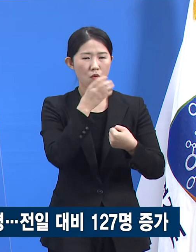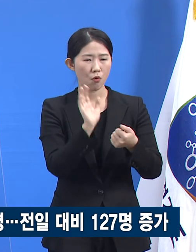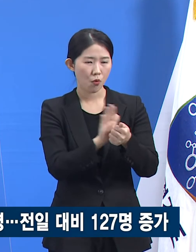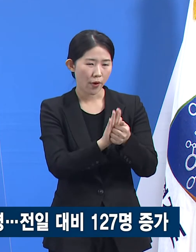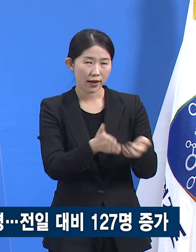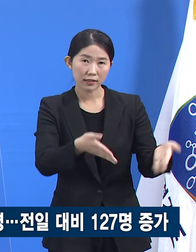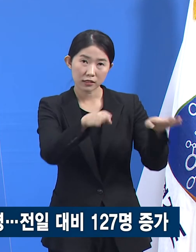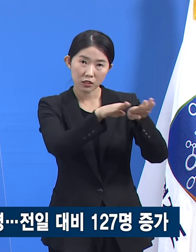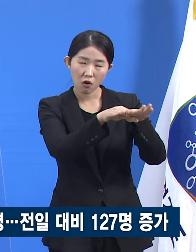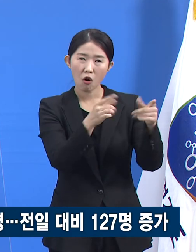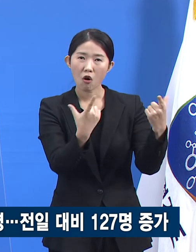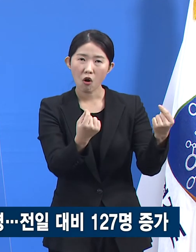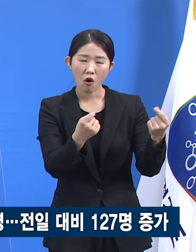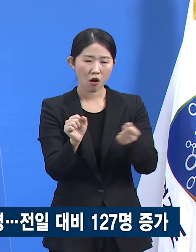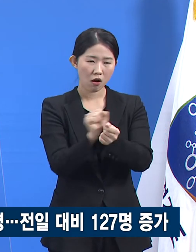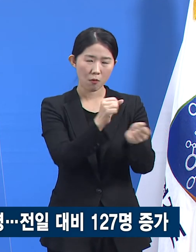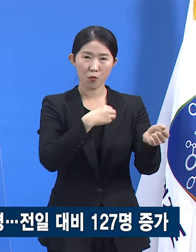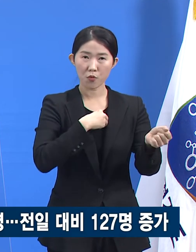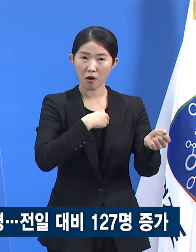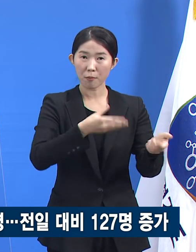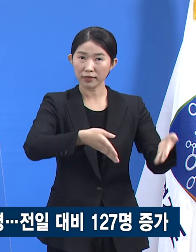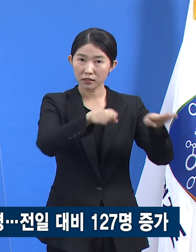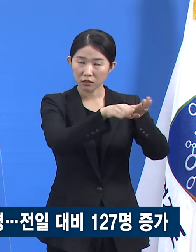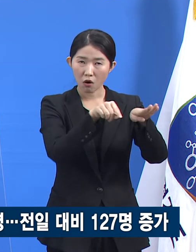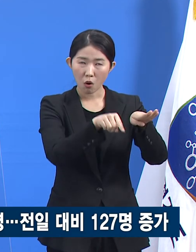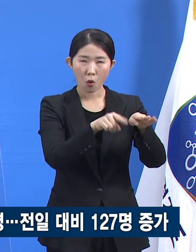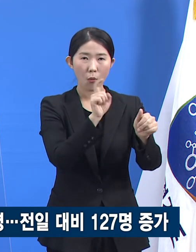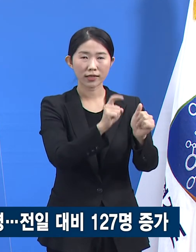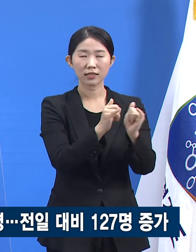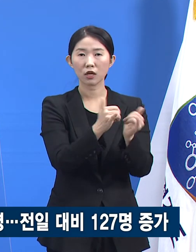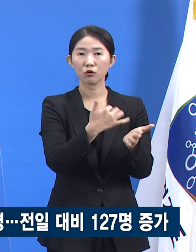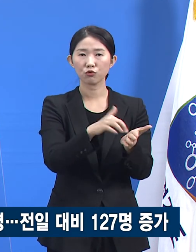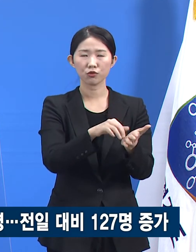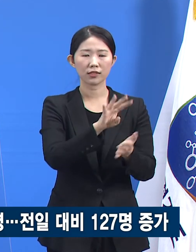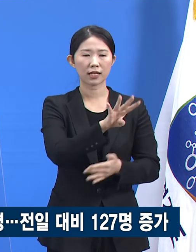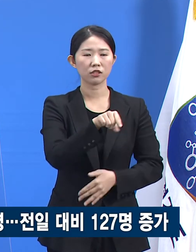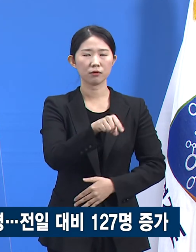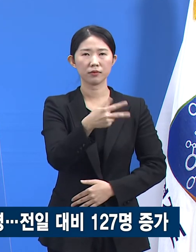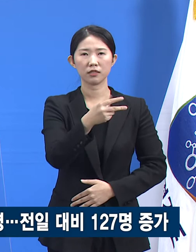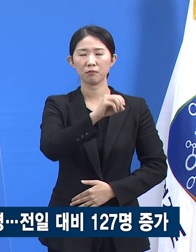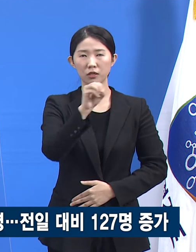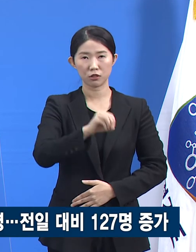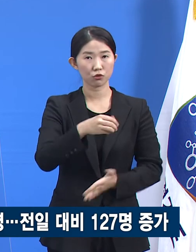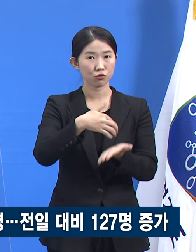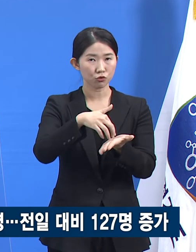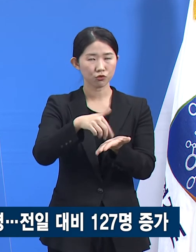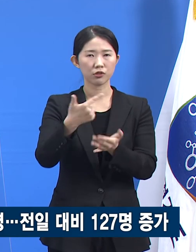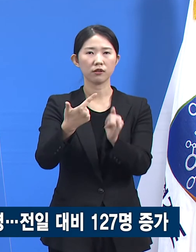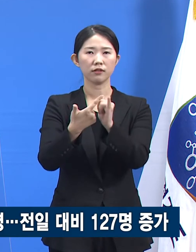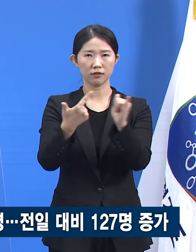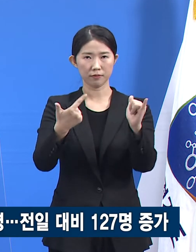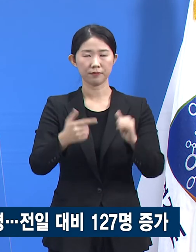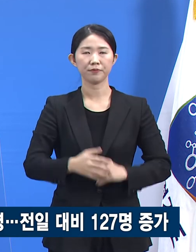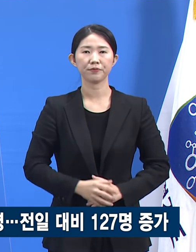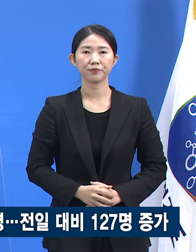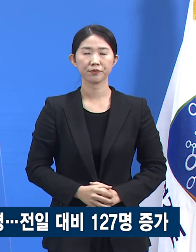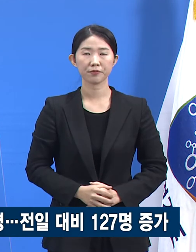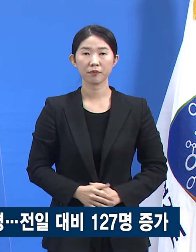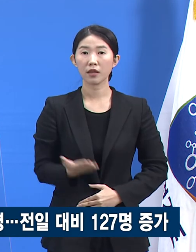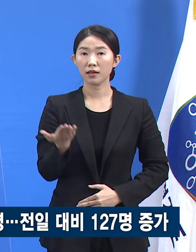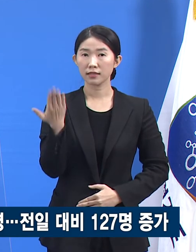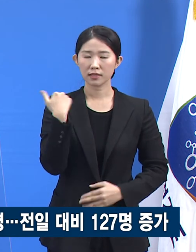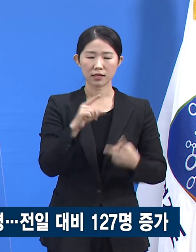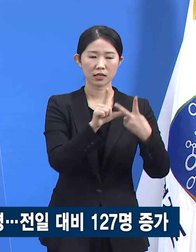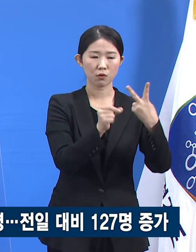감염 취약시설 관련 확진자는 4.7%인 6명입니다. 지난 2월